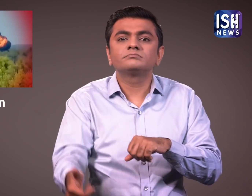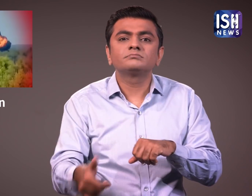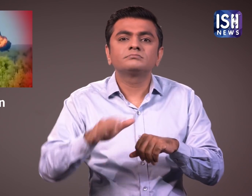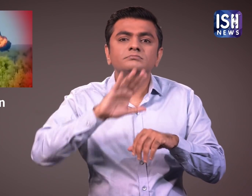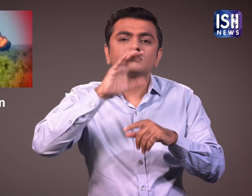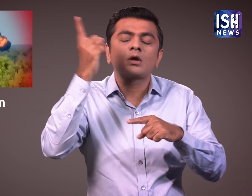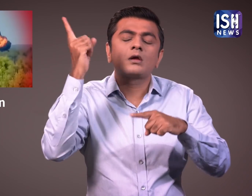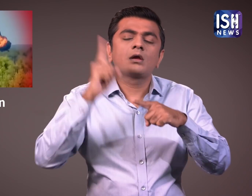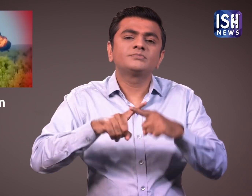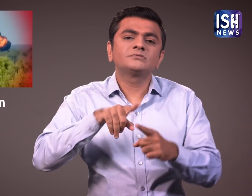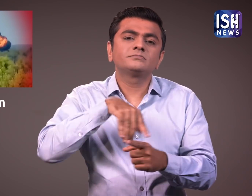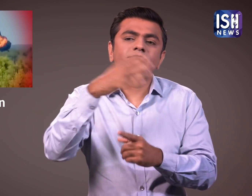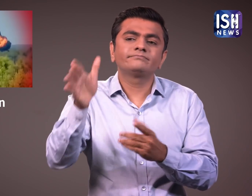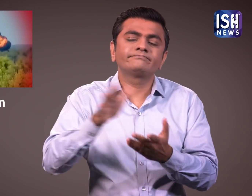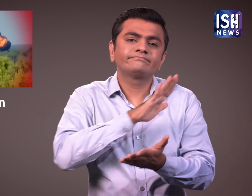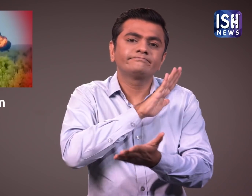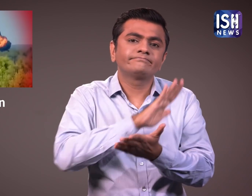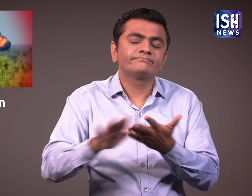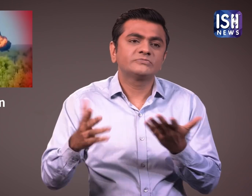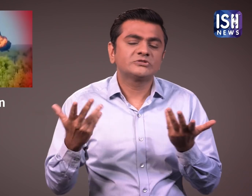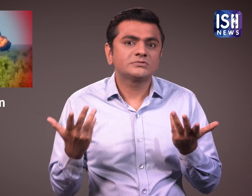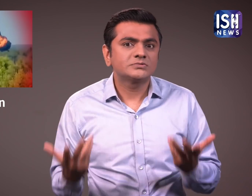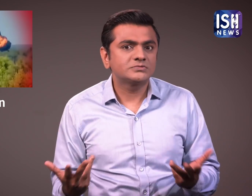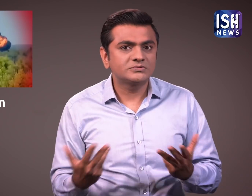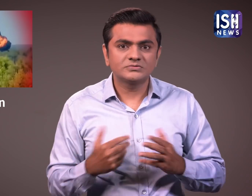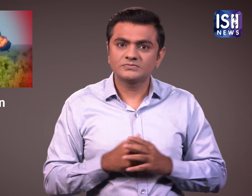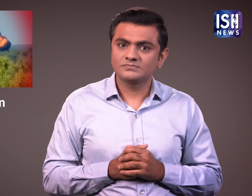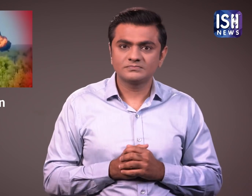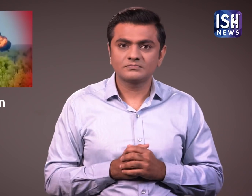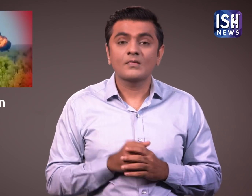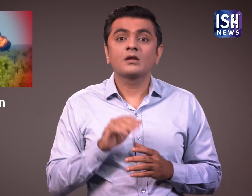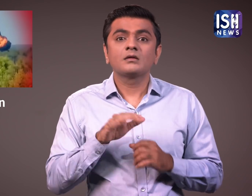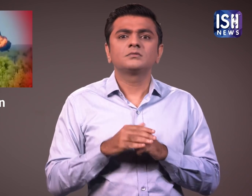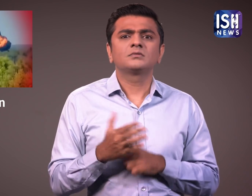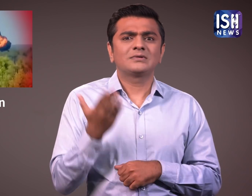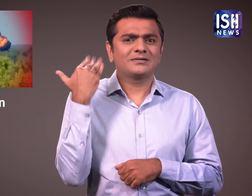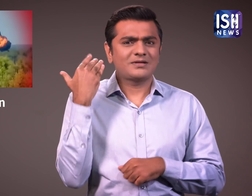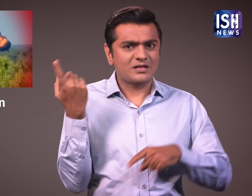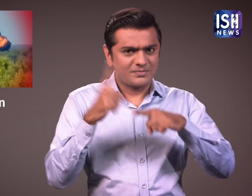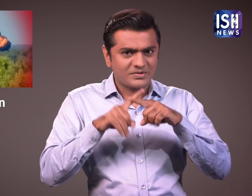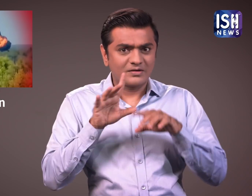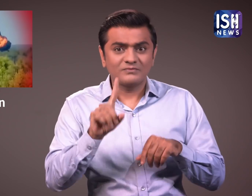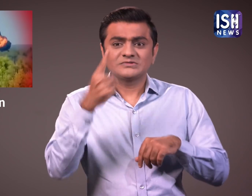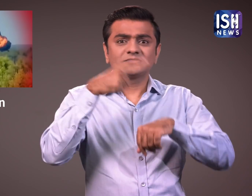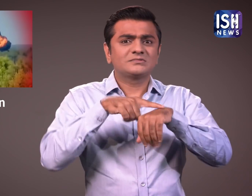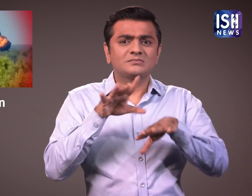दुख की बात है कि उडान दुर्गतना ग्रस्थ हो गई। यह पहली घटना नहीं